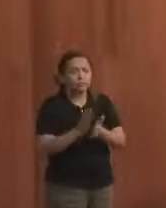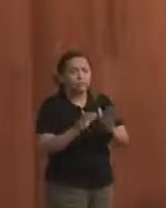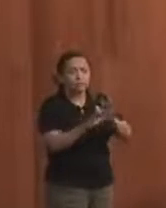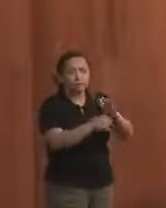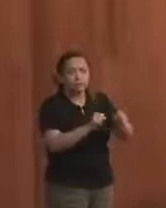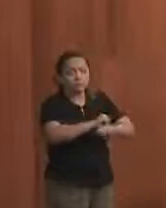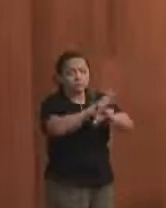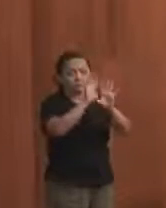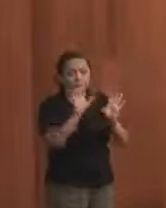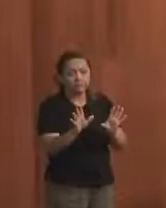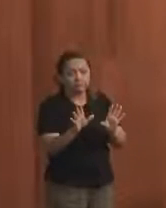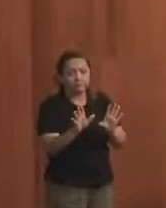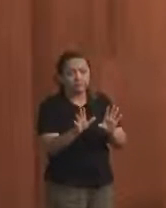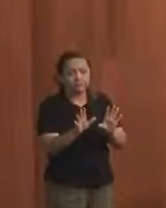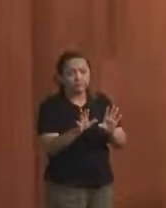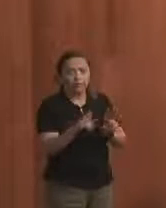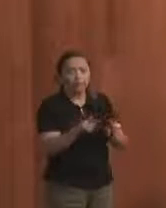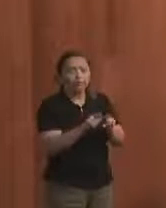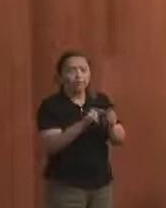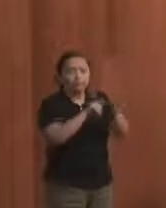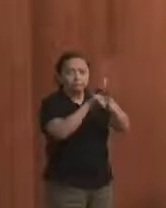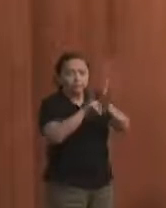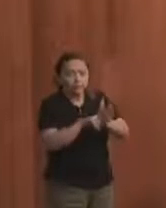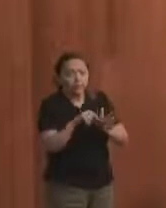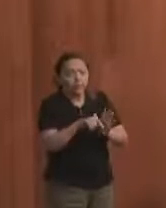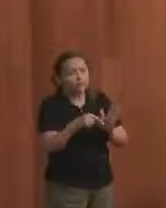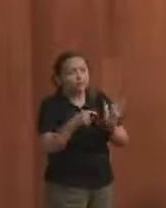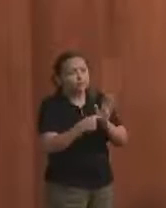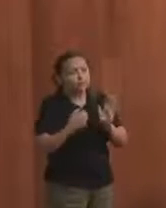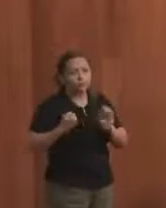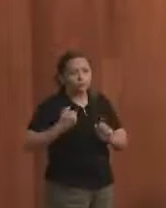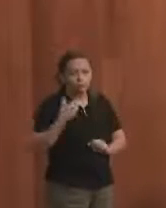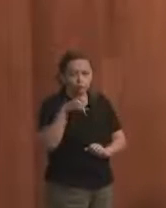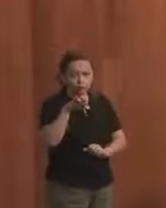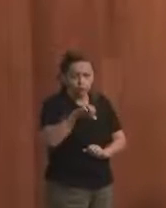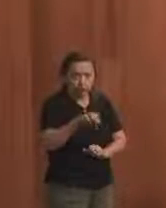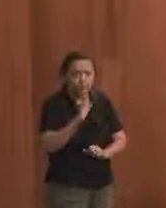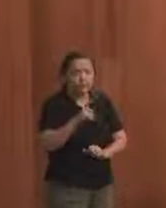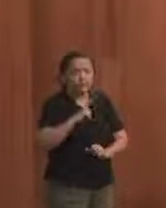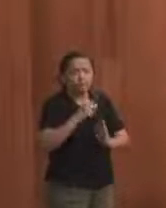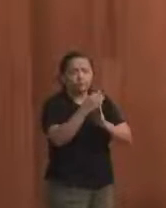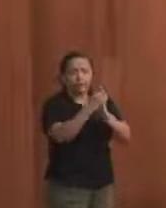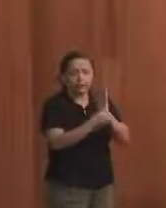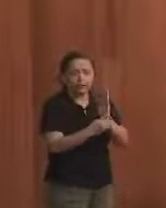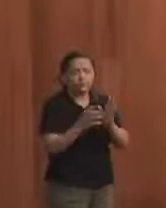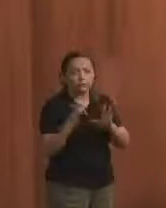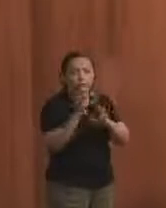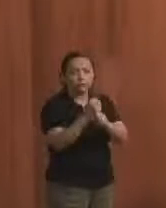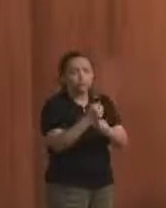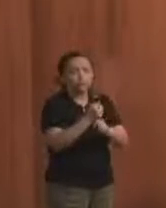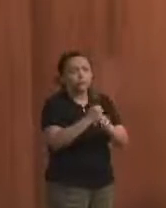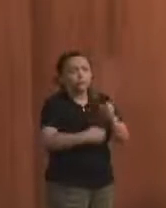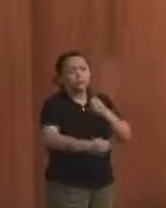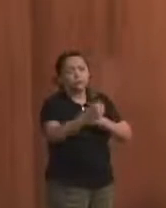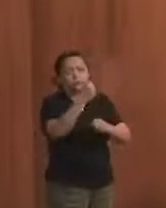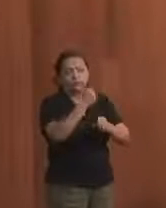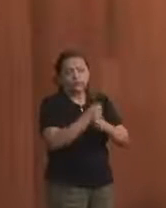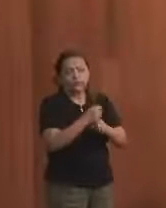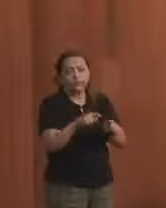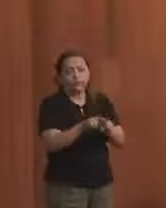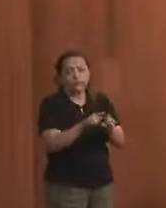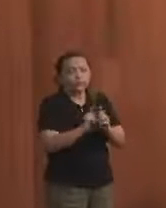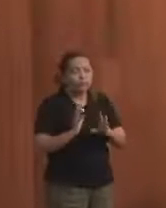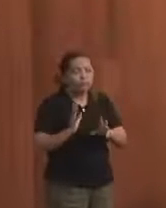transparência. A gente verificou que esse ponto já estava no caderno de conclusões do ano anterior e